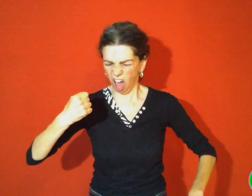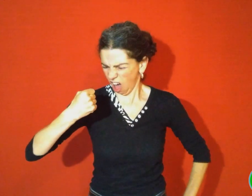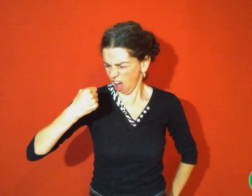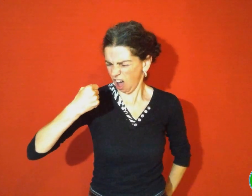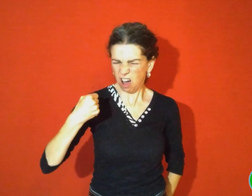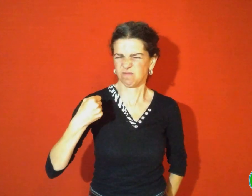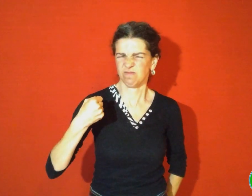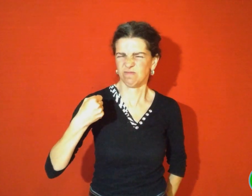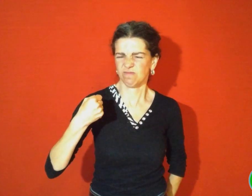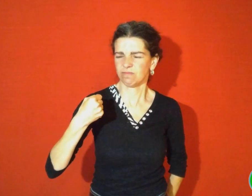couteau.